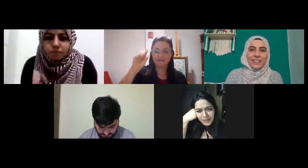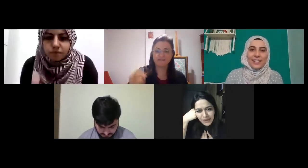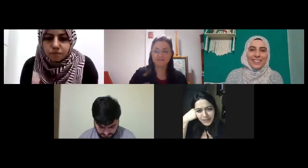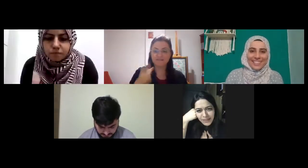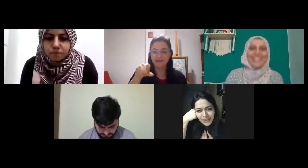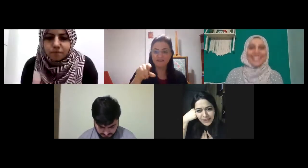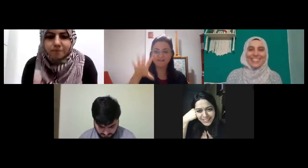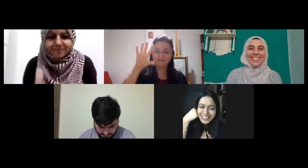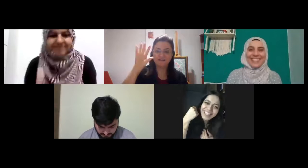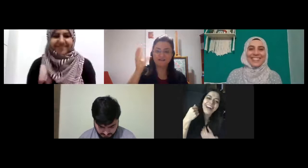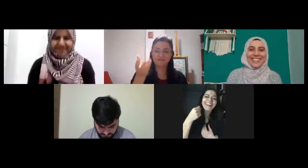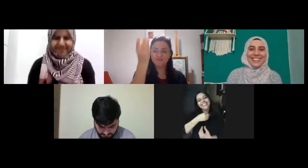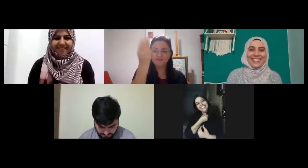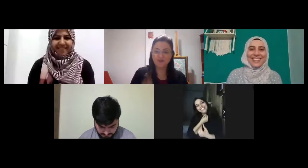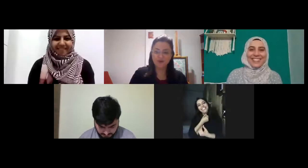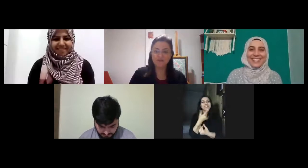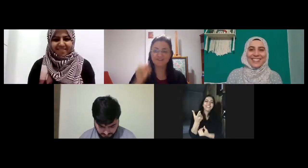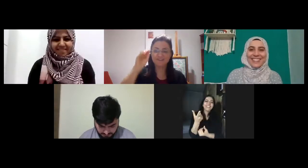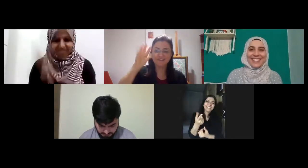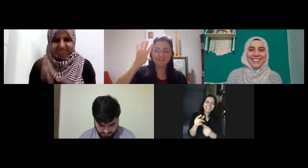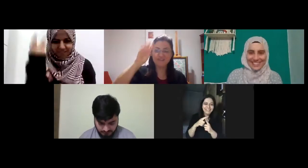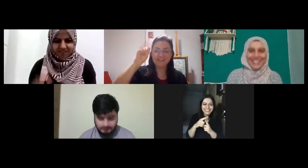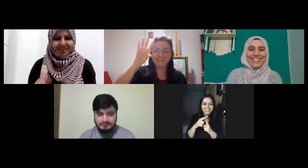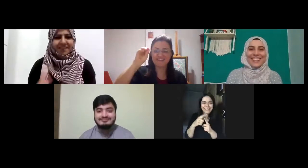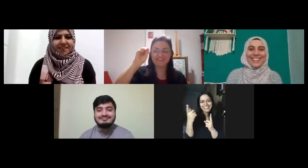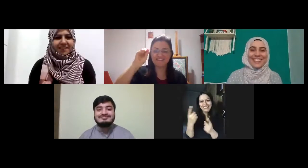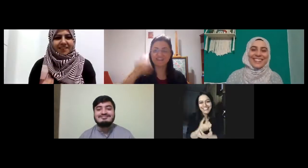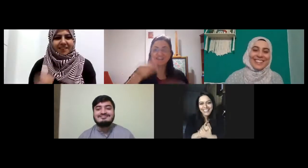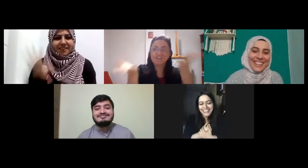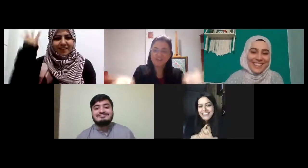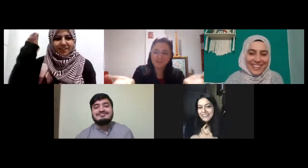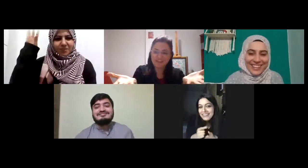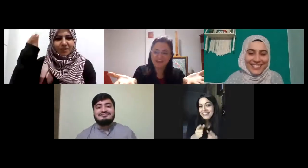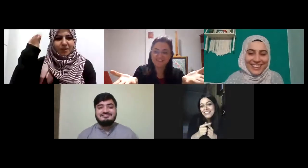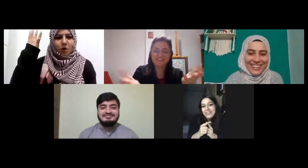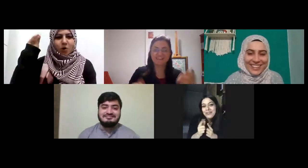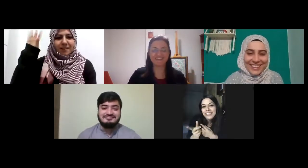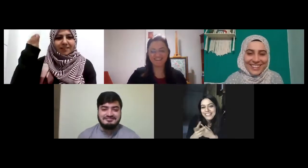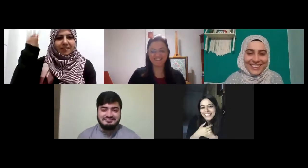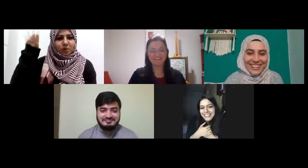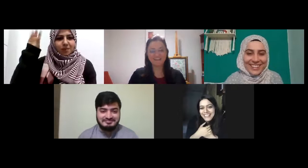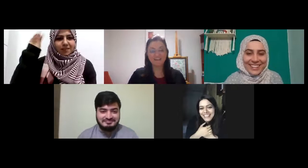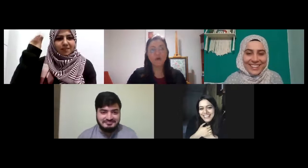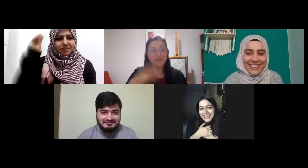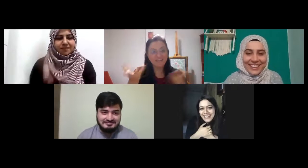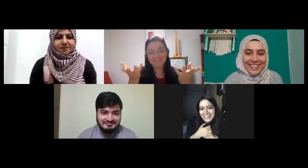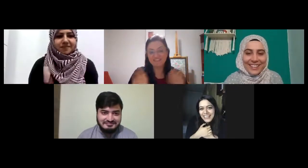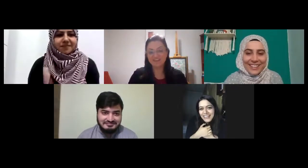sen teşekkür ederim güzel anlattın teşekkür ederim öğrettin de olabilir öğrettin mi